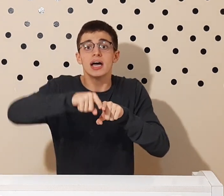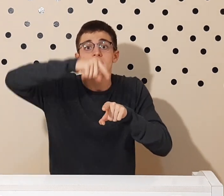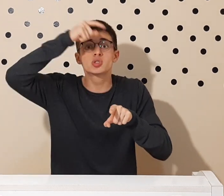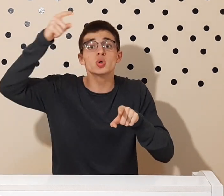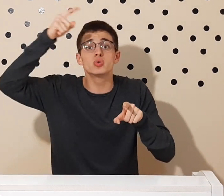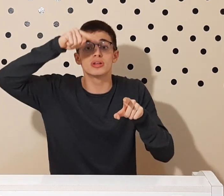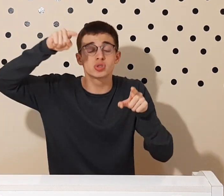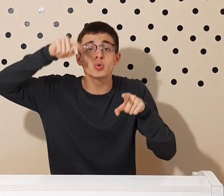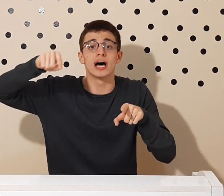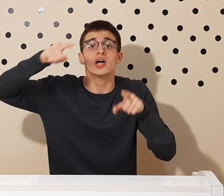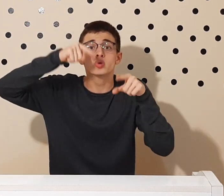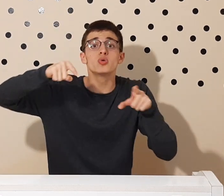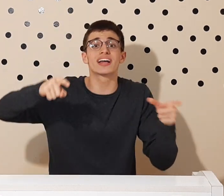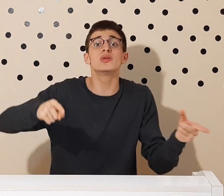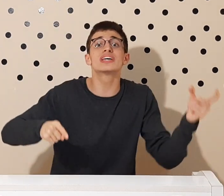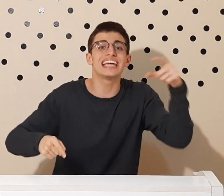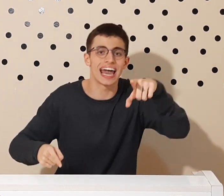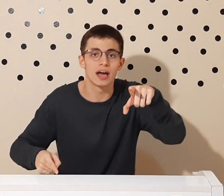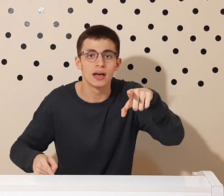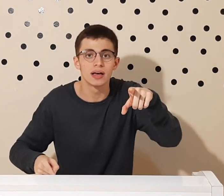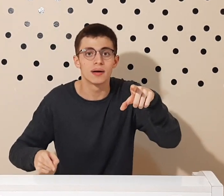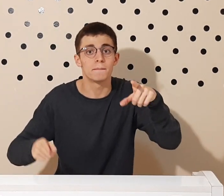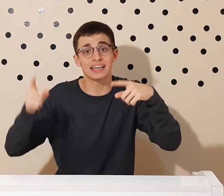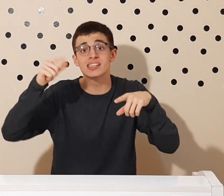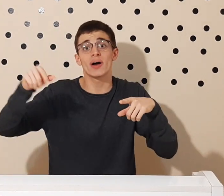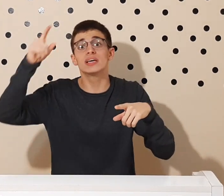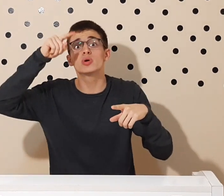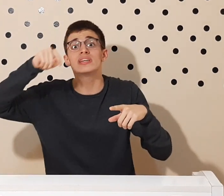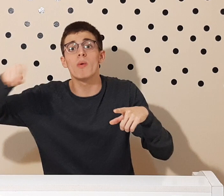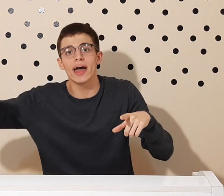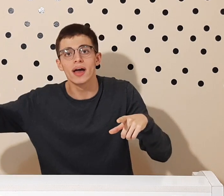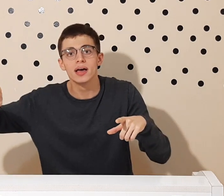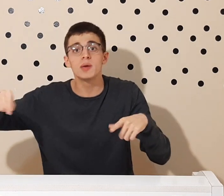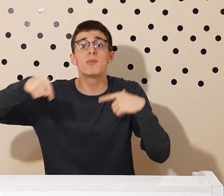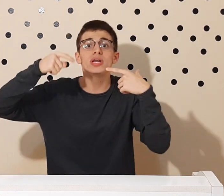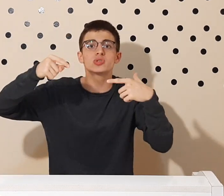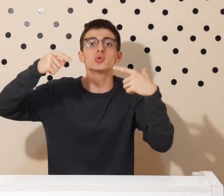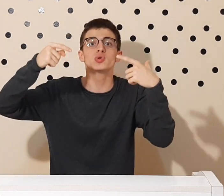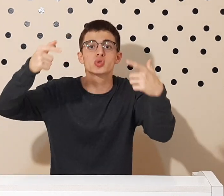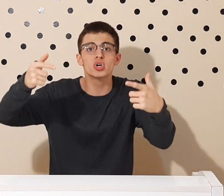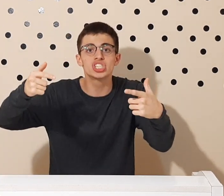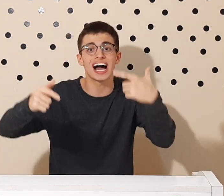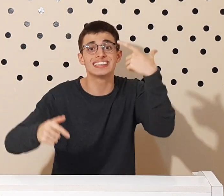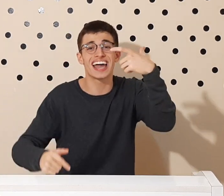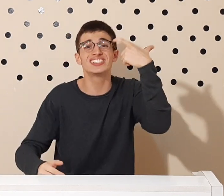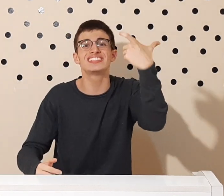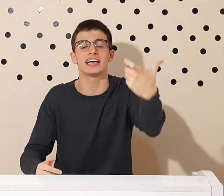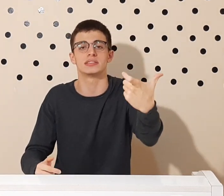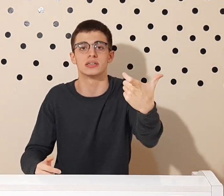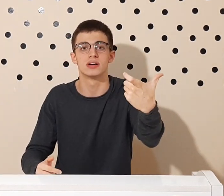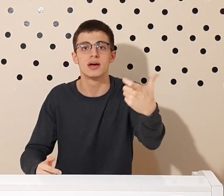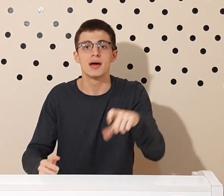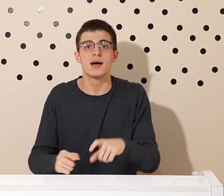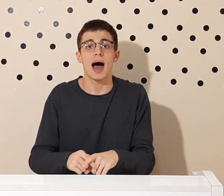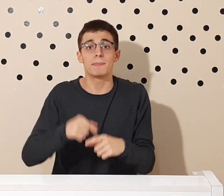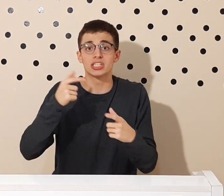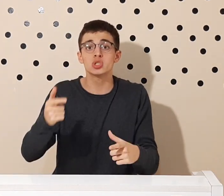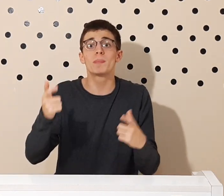estuda tudo aquilo que é, mas não aquilo que não é. E por isso surge a ideia de ciência, a partir do